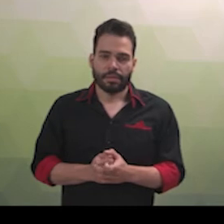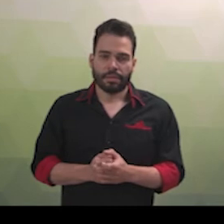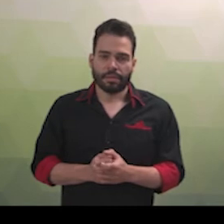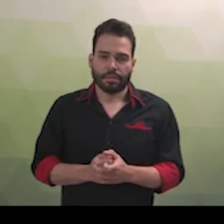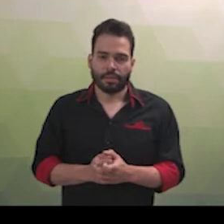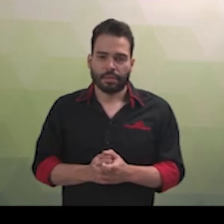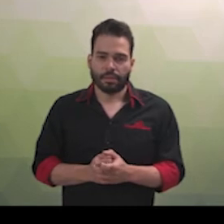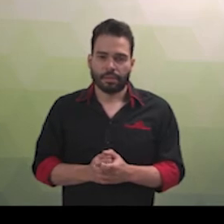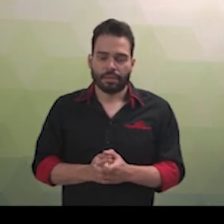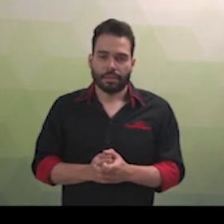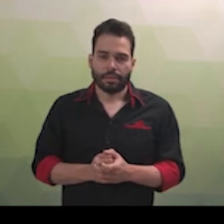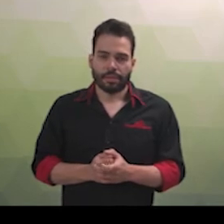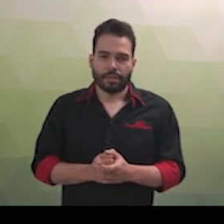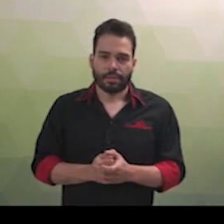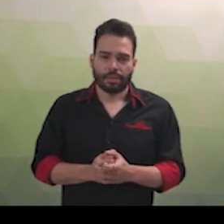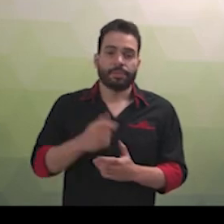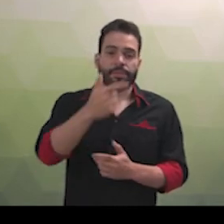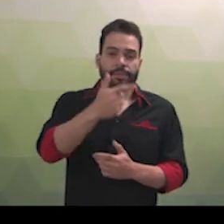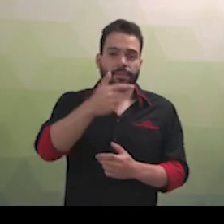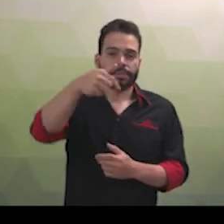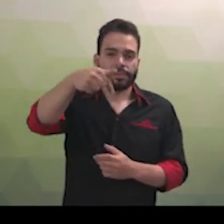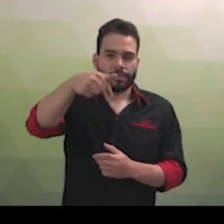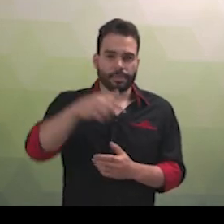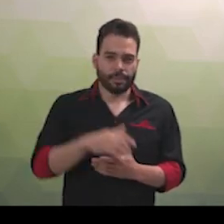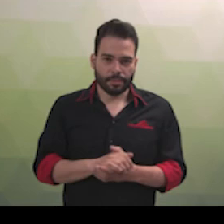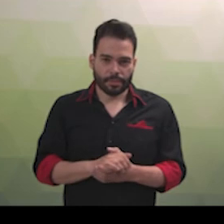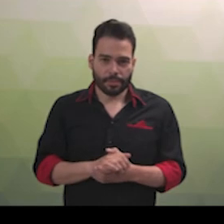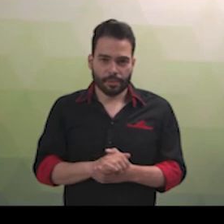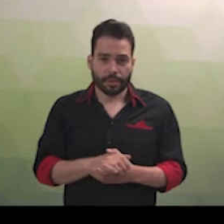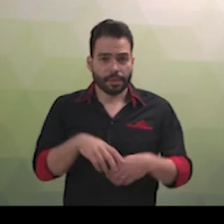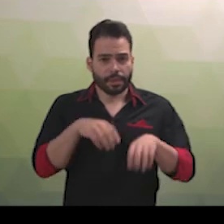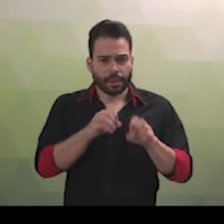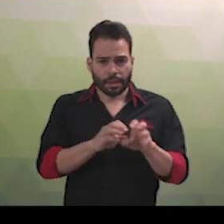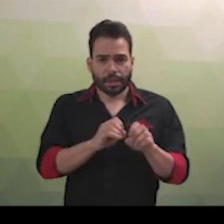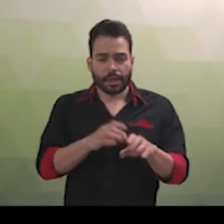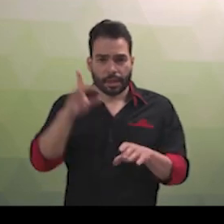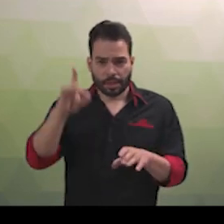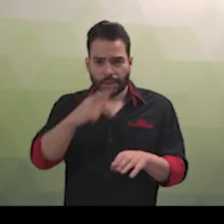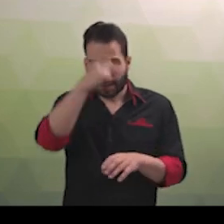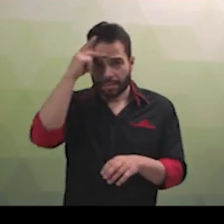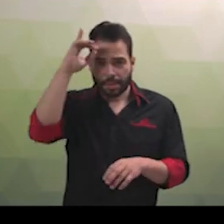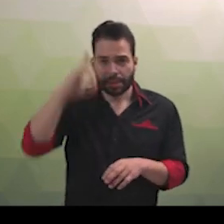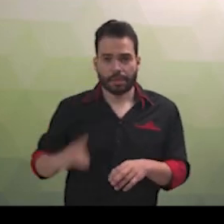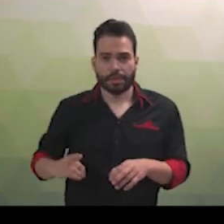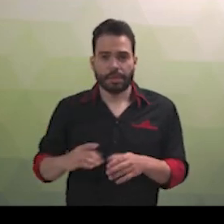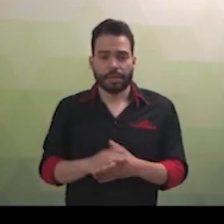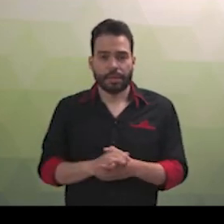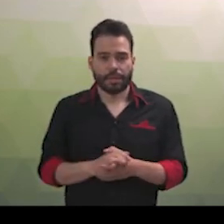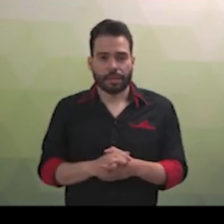econômico. Artigo 27 A educação constitui direito da pessoa com deficiência, assegurado o sistema